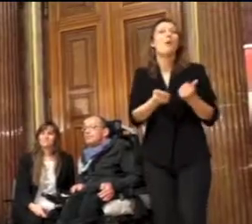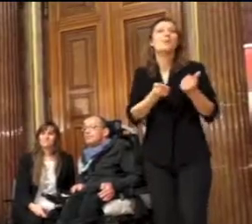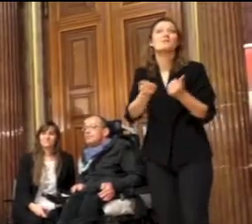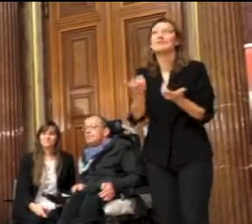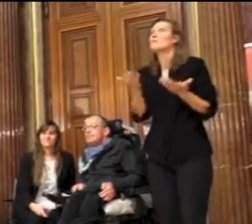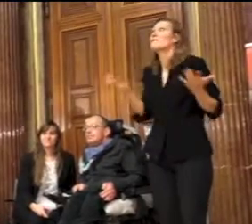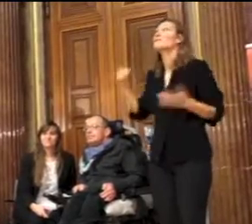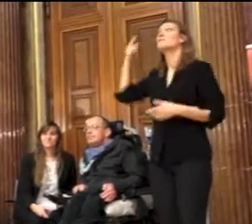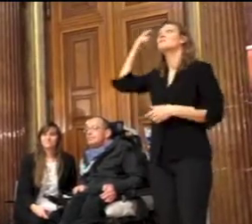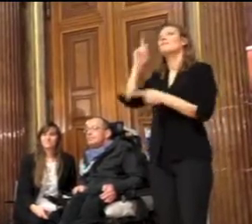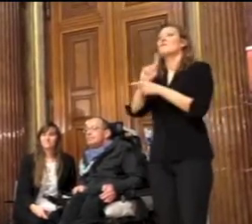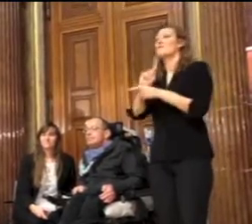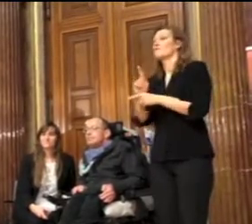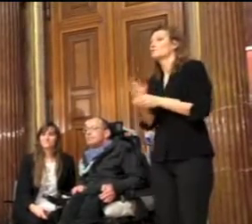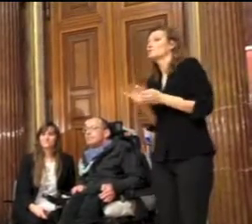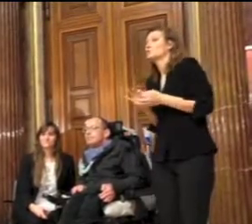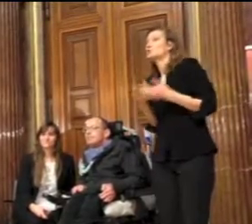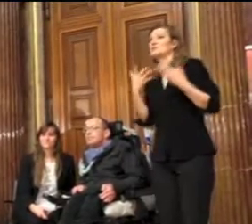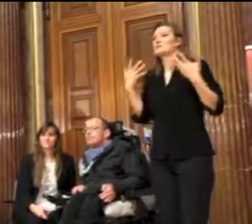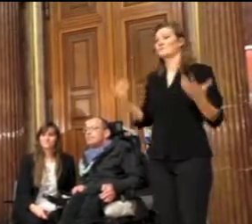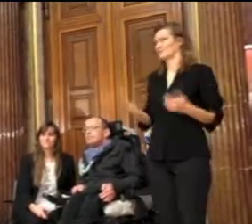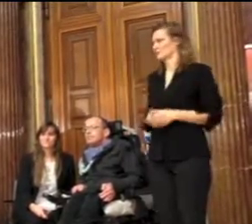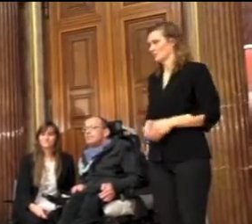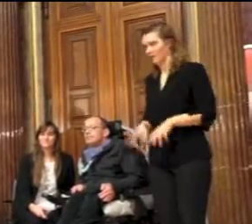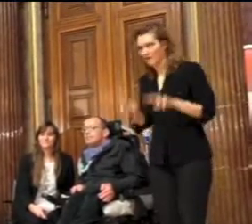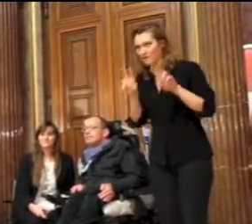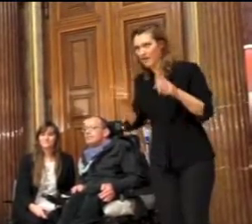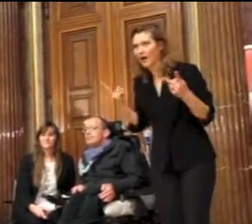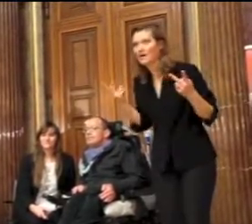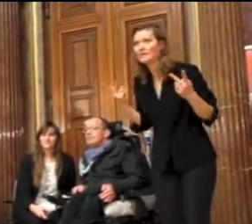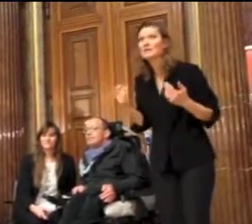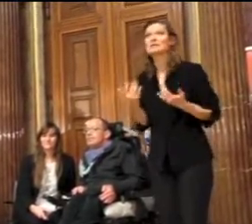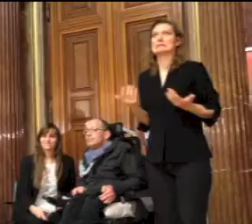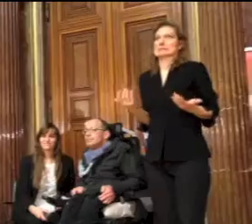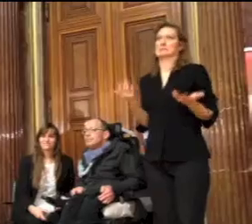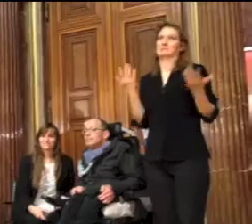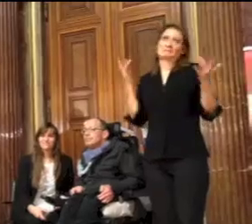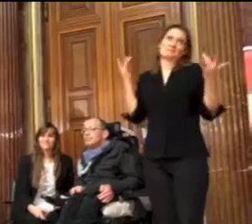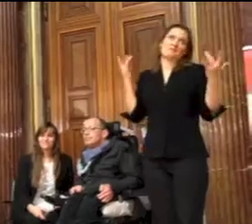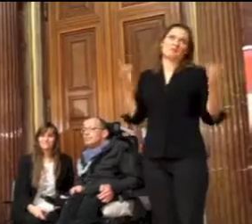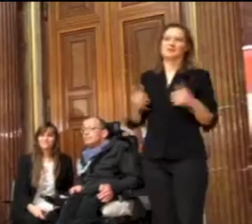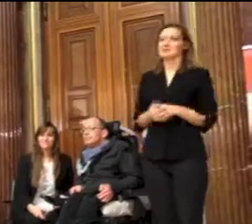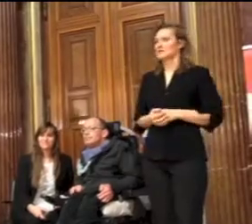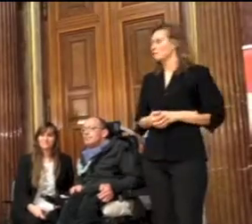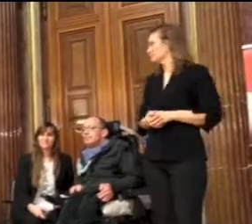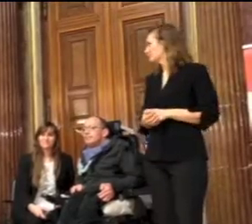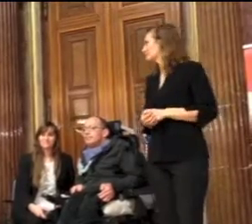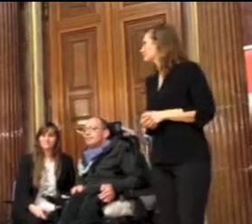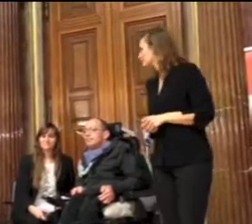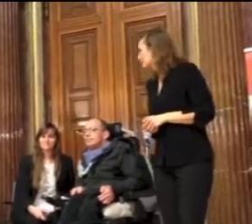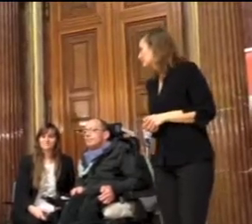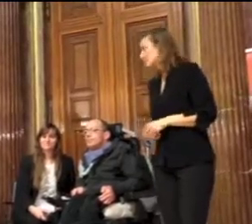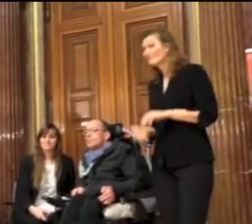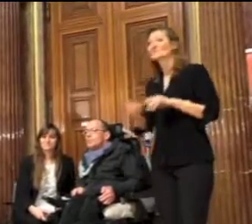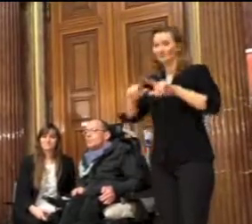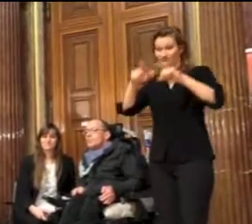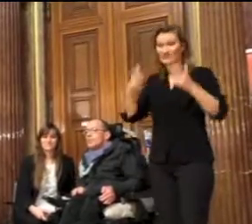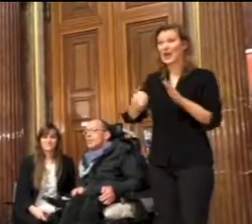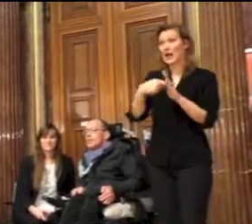für Ticker ist ein Politiker, ist er wirklich so von Nöten wie er glaubt? Man braucht